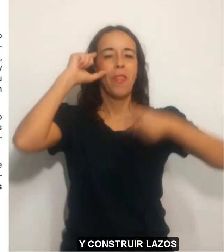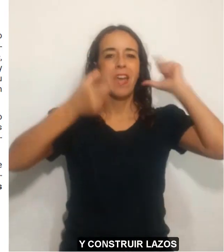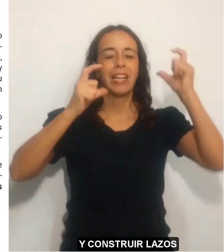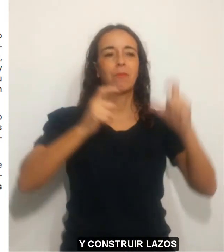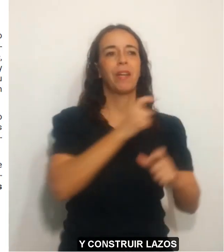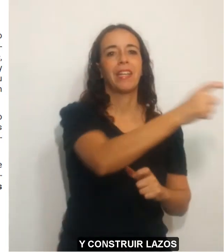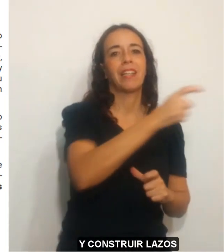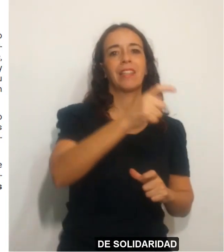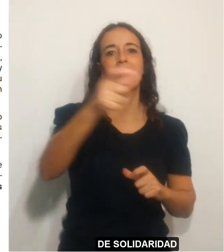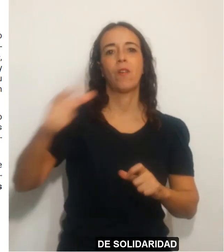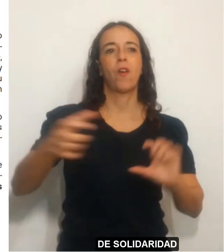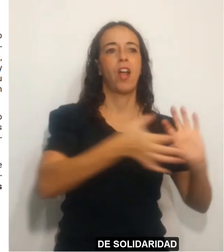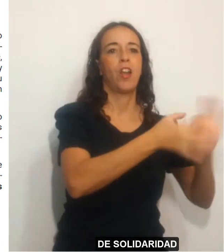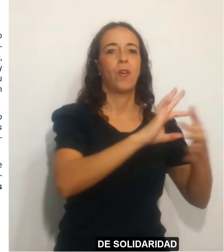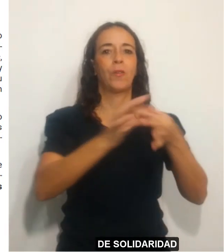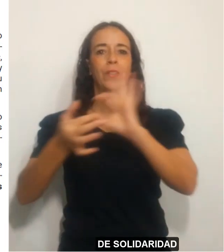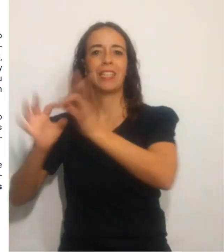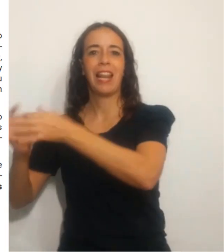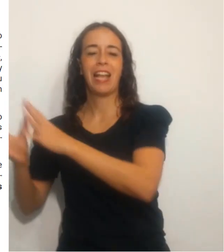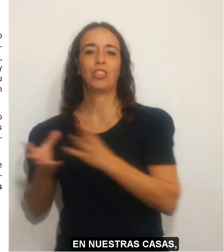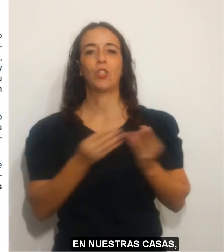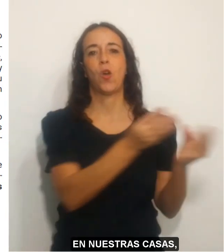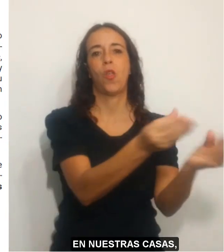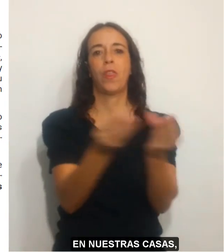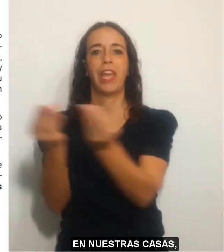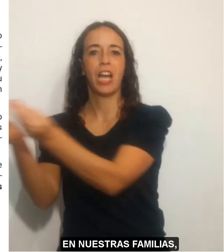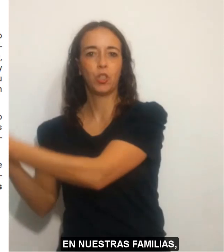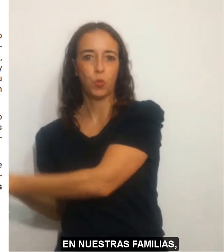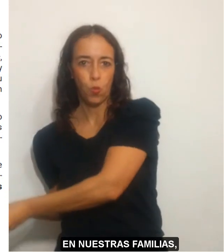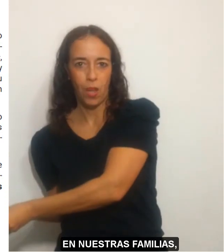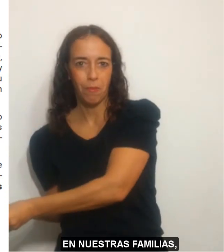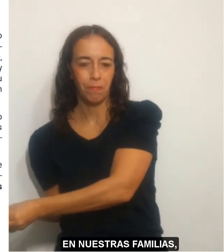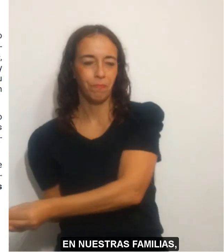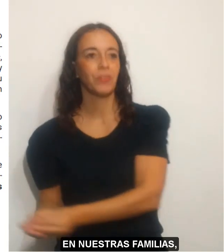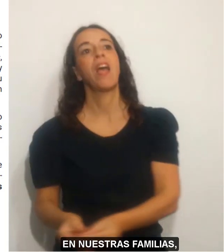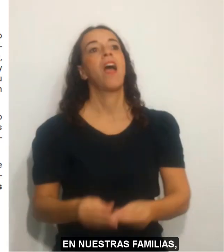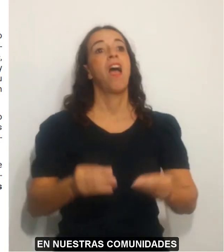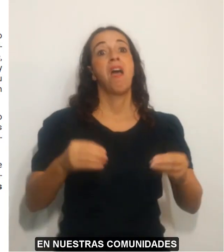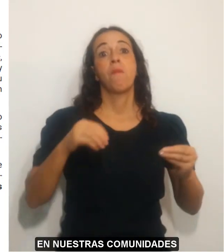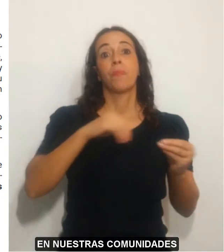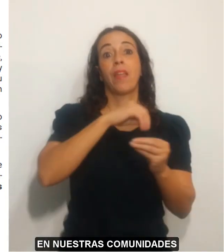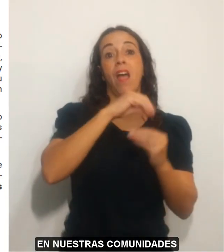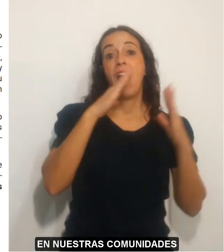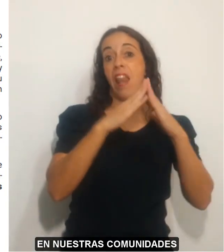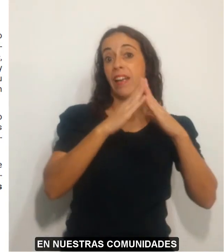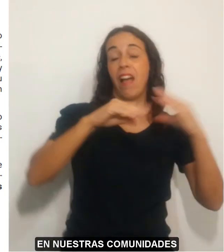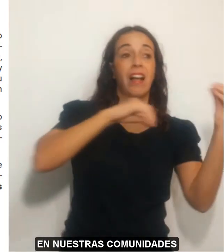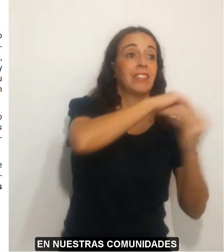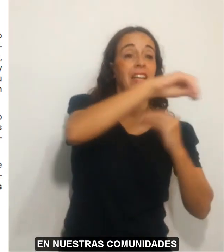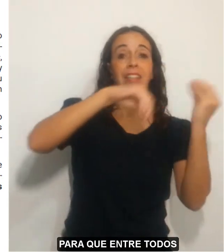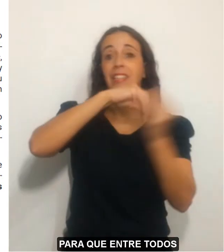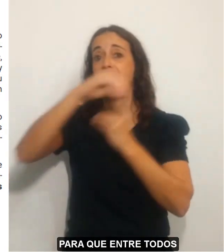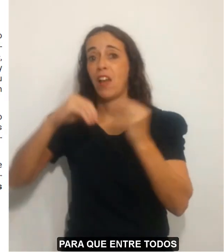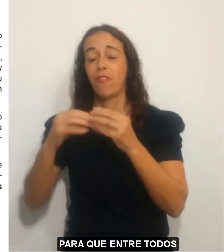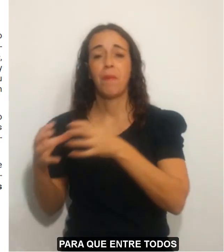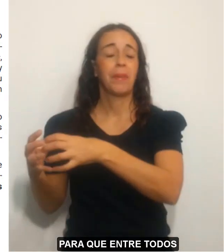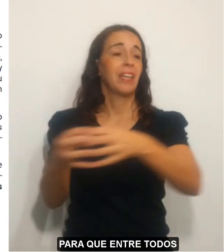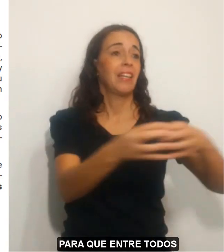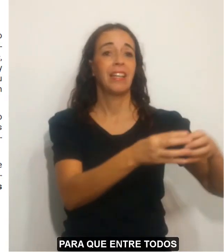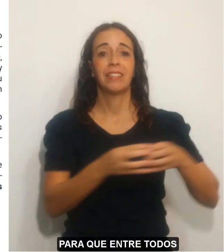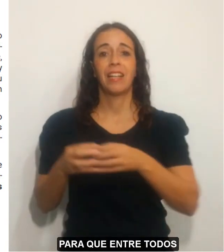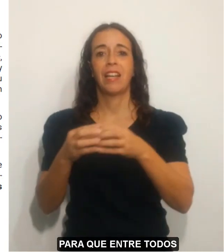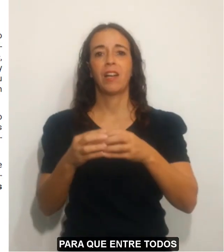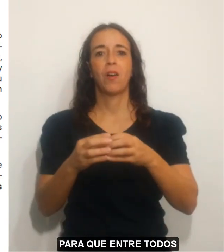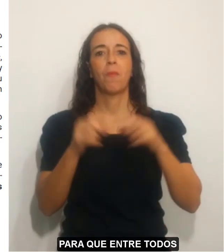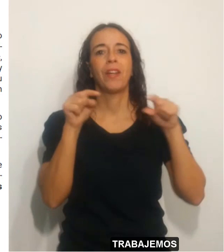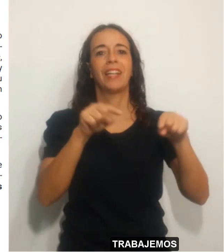y construir lazos de solidaridad en nuestras casas, nuestras familias, en nuestras comunidades para que